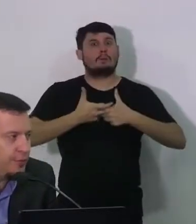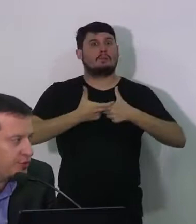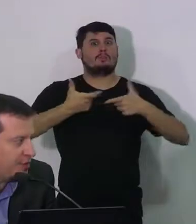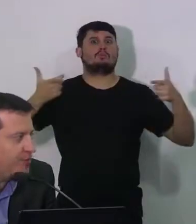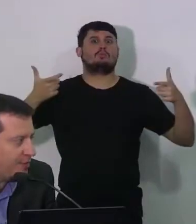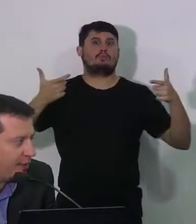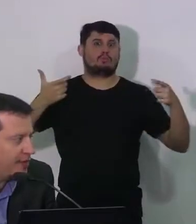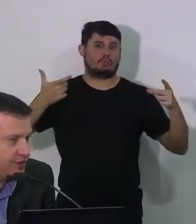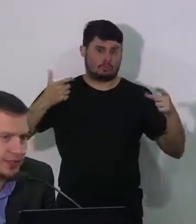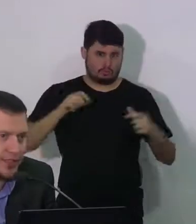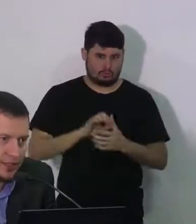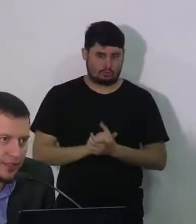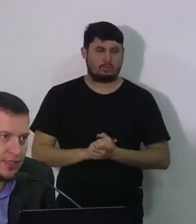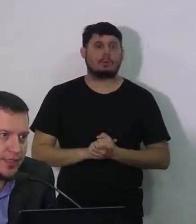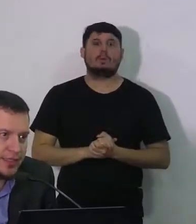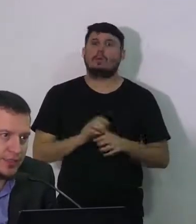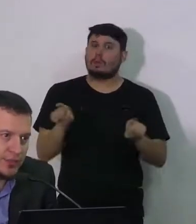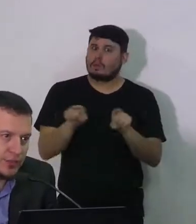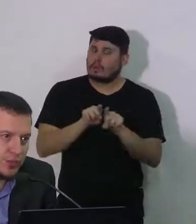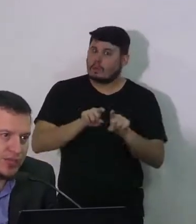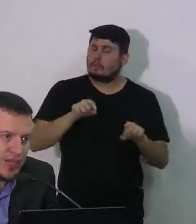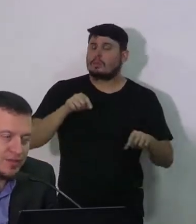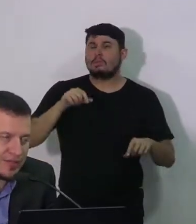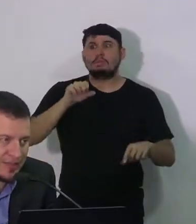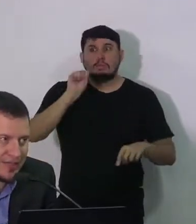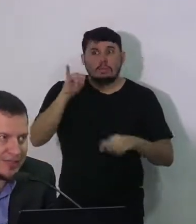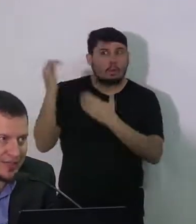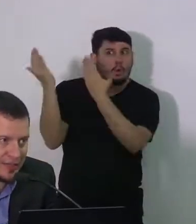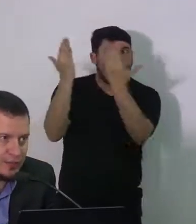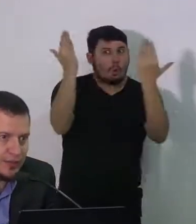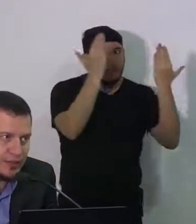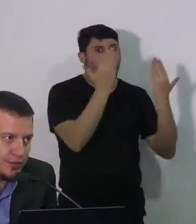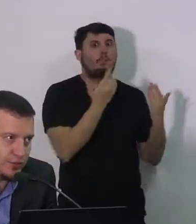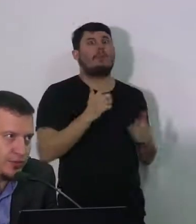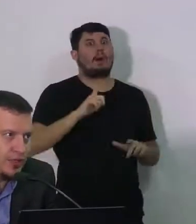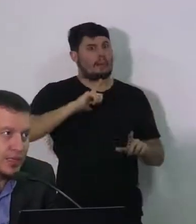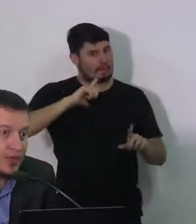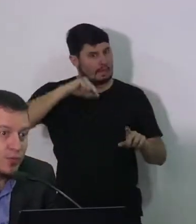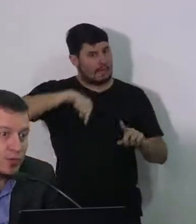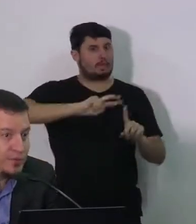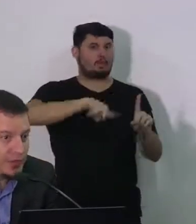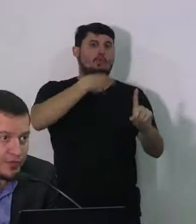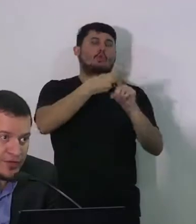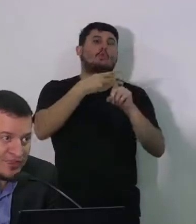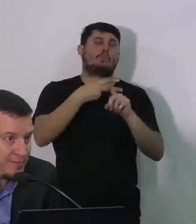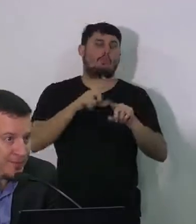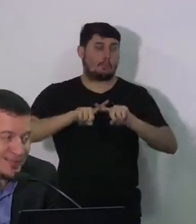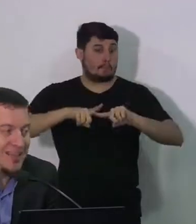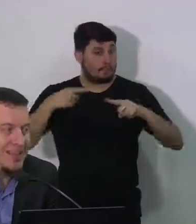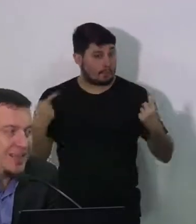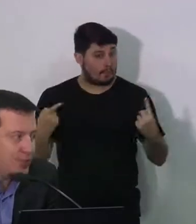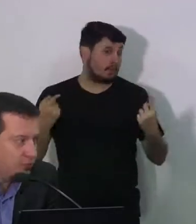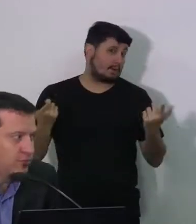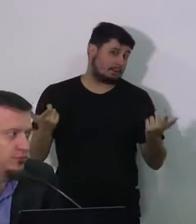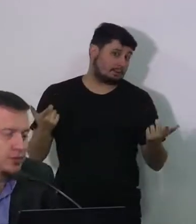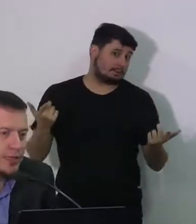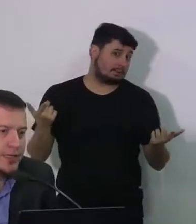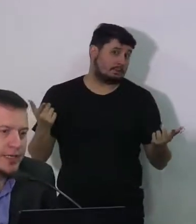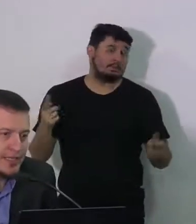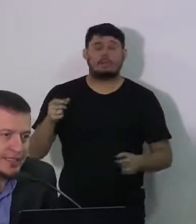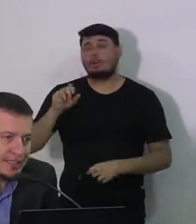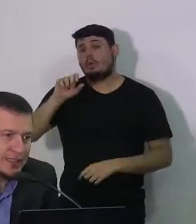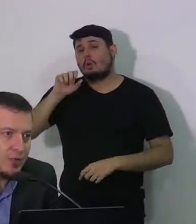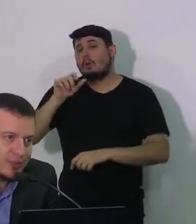dobro do que municípios semelhantes têm. Então a gente consegue fazer nessa rede um manejo. O hospital vai ficar sem paciente nenhum